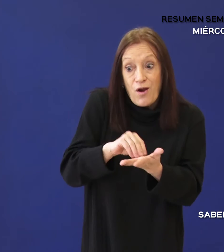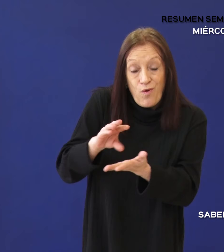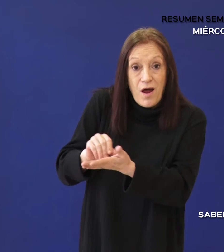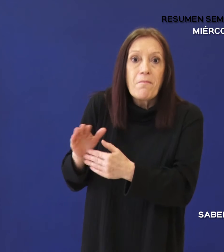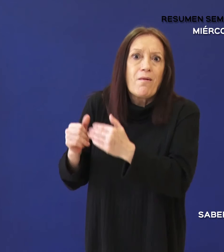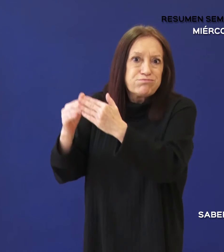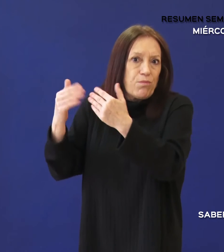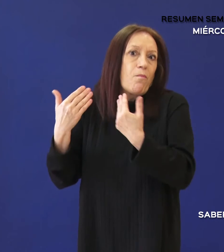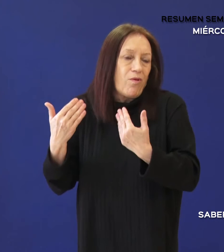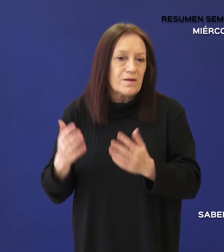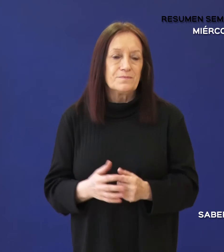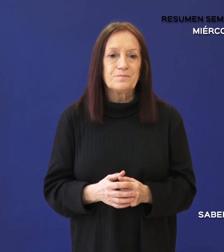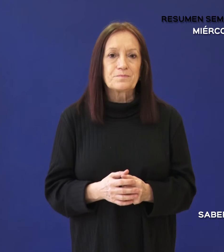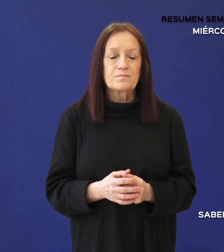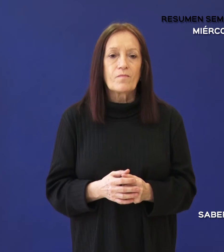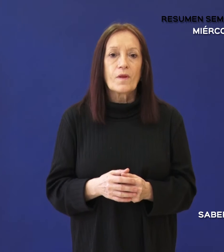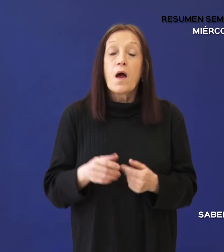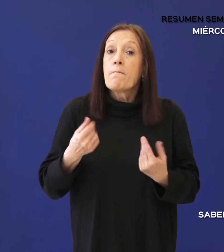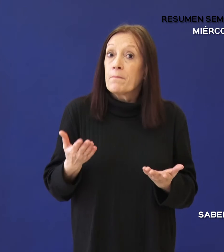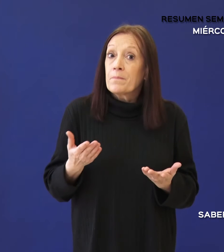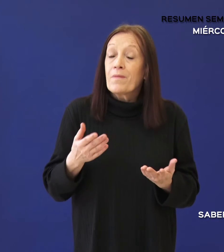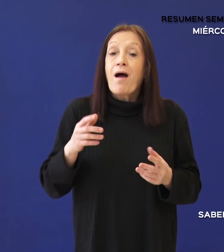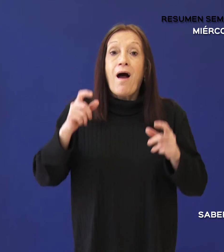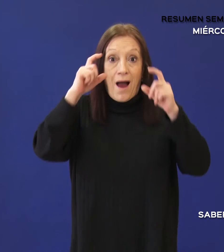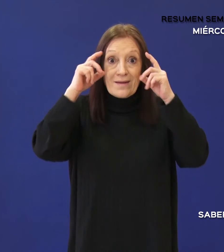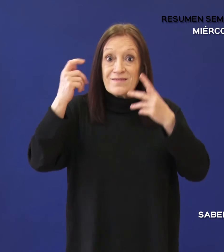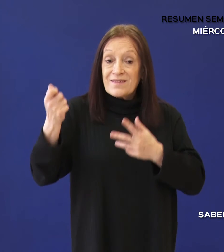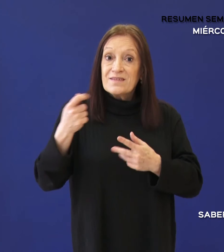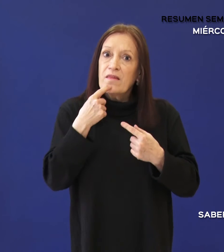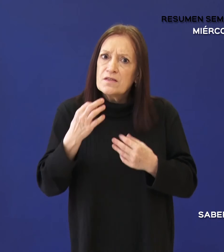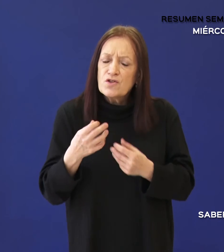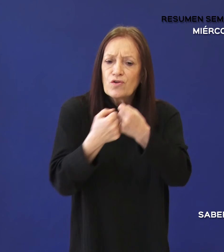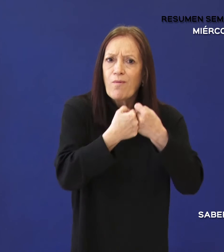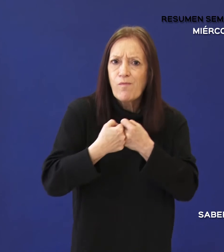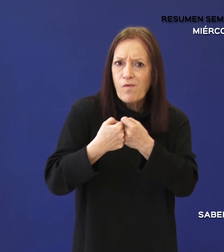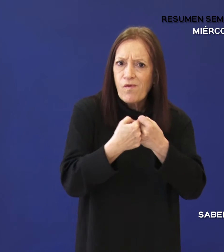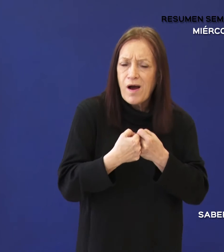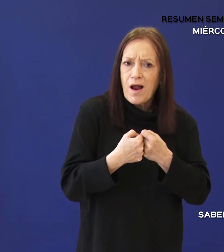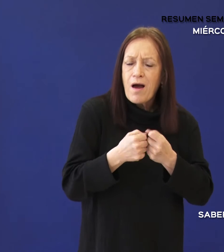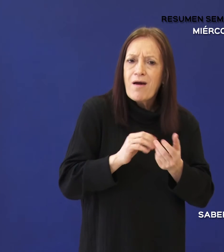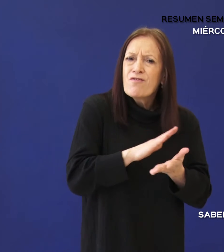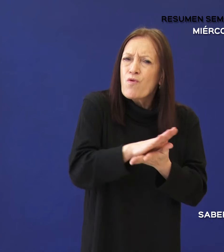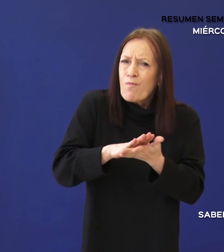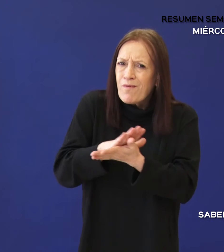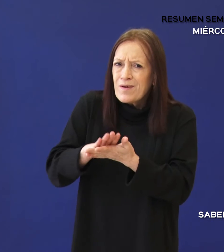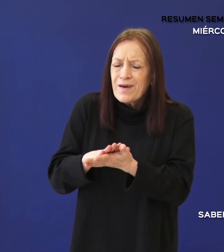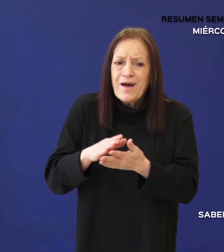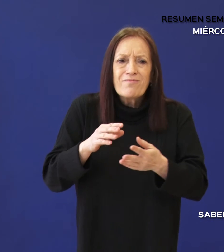el desarrollo. Por mandato de la gobernadora, se trabaja articuladamente para regularizar el égido urbano